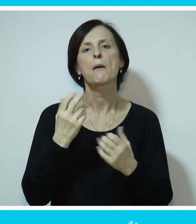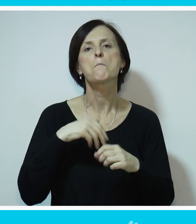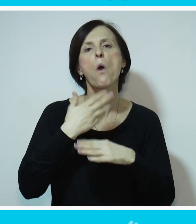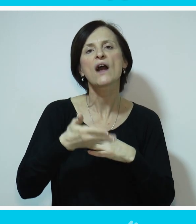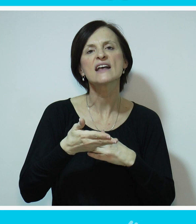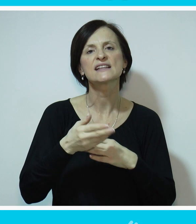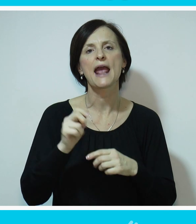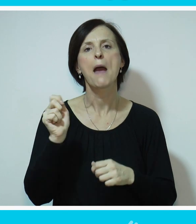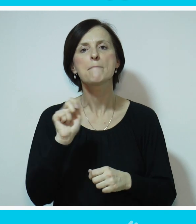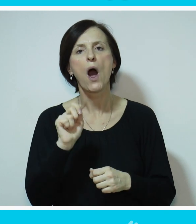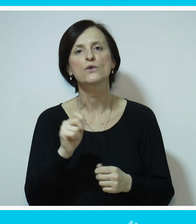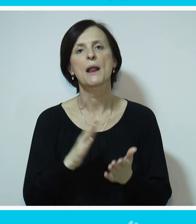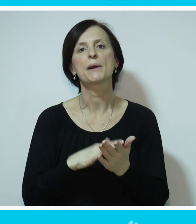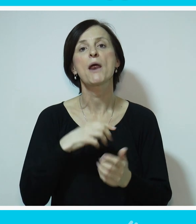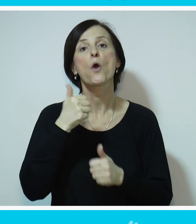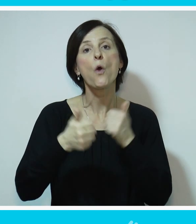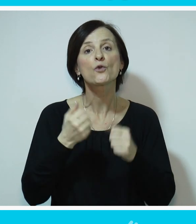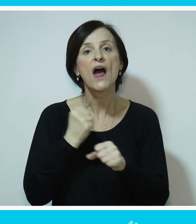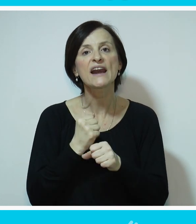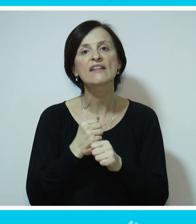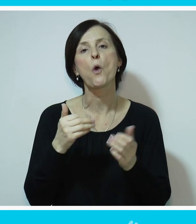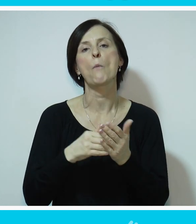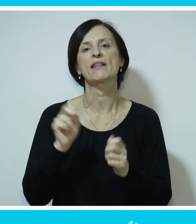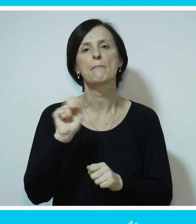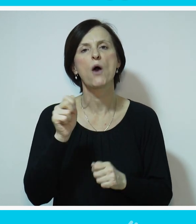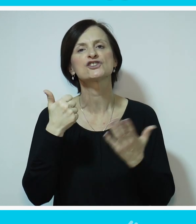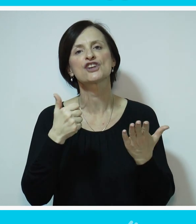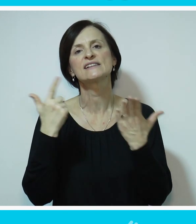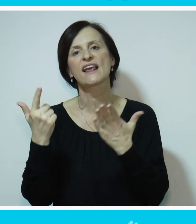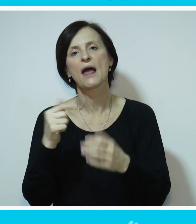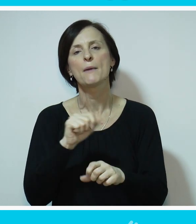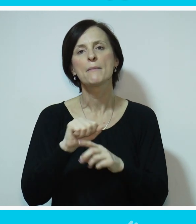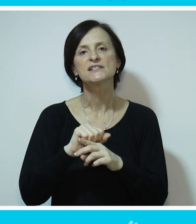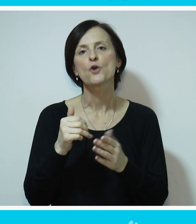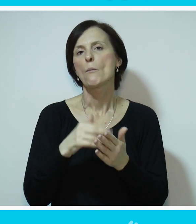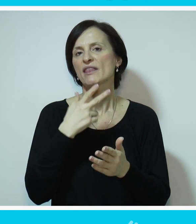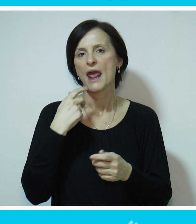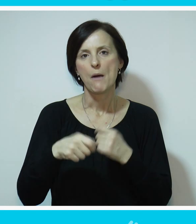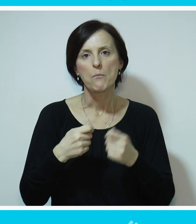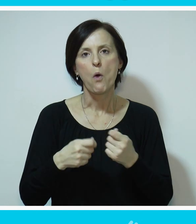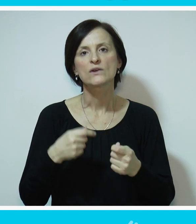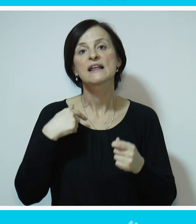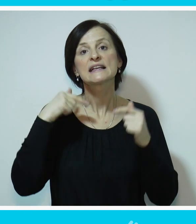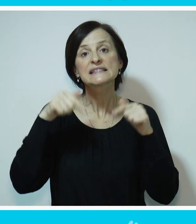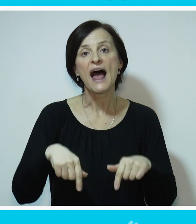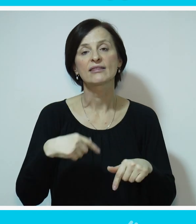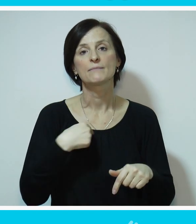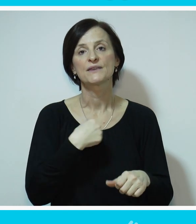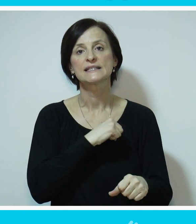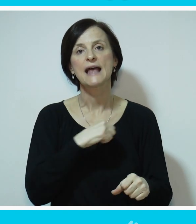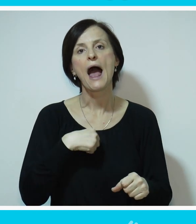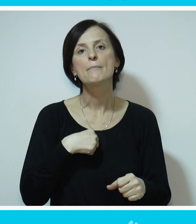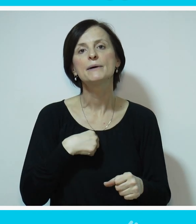pa pauza, pa godinu dana, pa opet pauza, 6-7 meseci, pa opet nema posla. Tako da sad sam